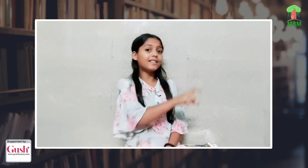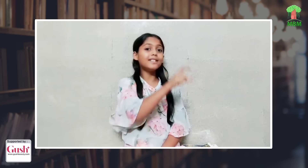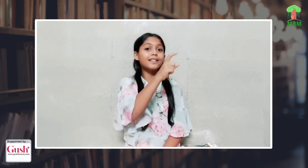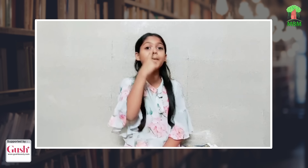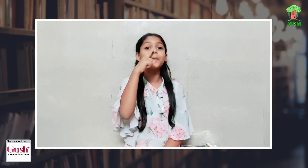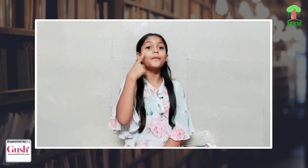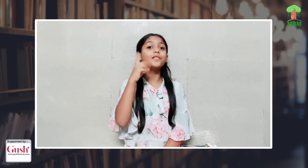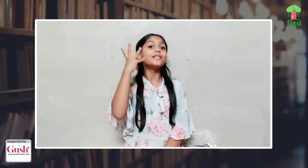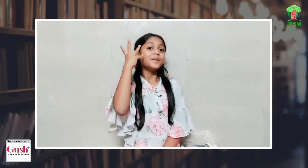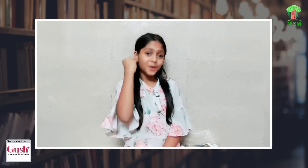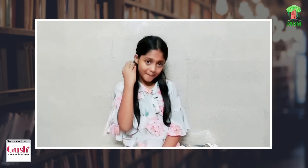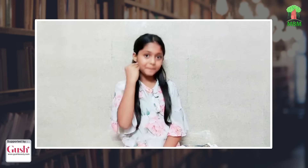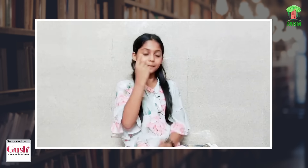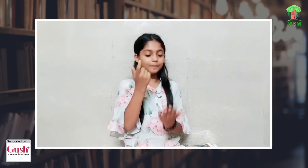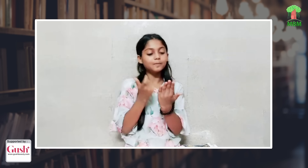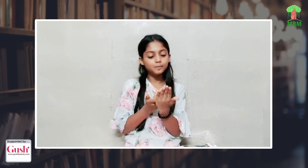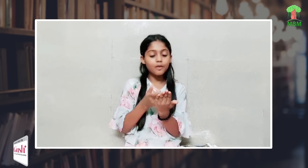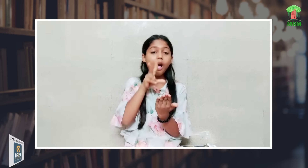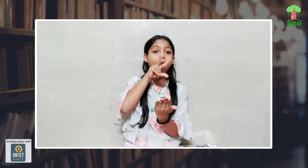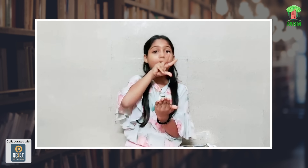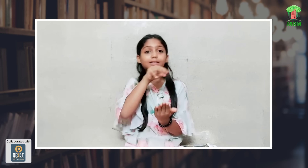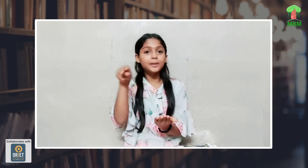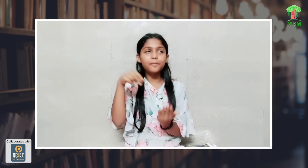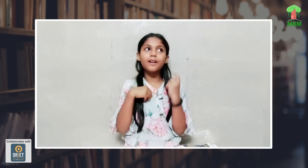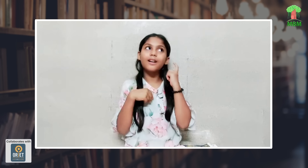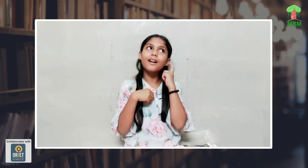शंका है यह डाउट है तो अपने माता पिता से पूछ सकते हैं वो उनको बोलकर बताते हैं और